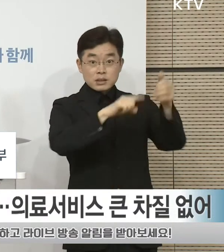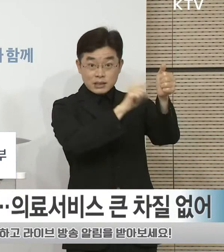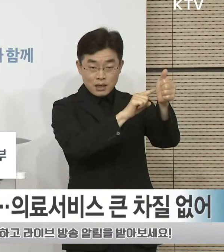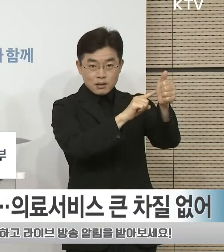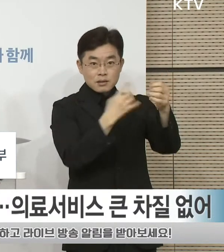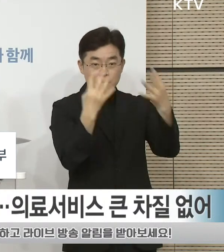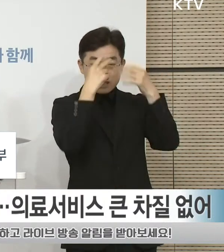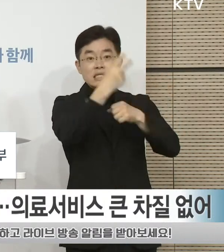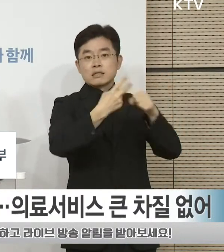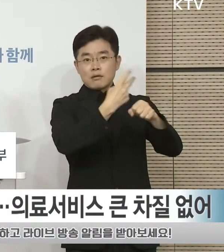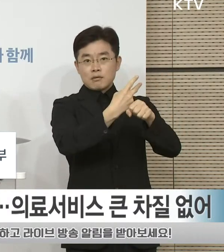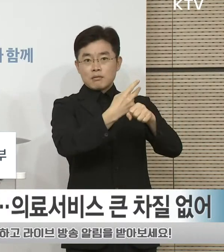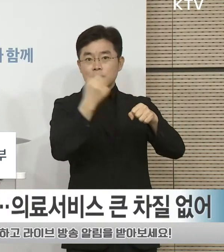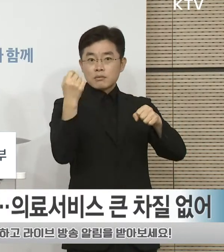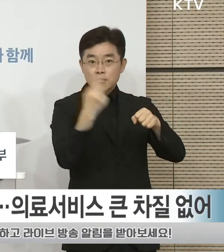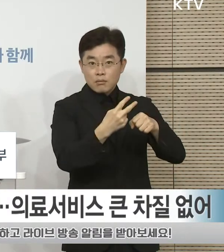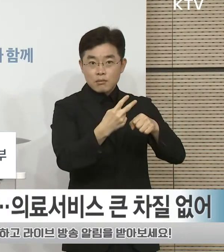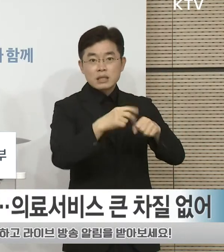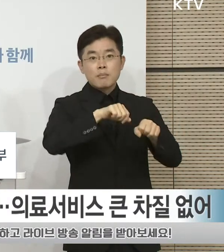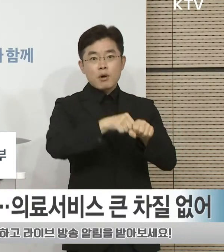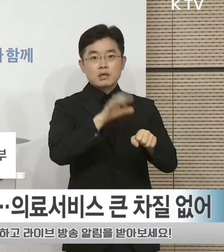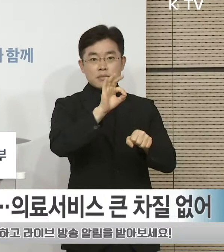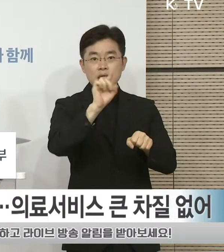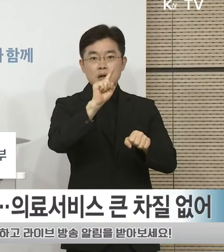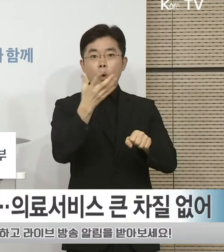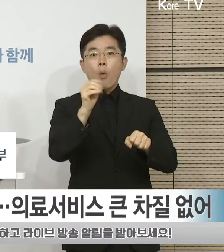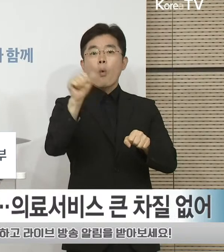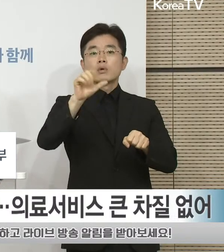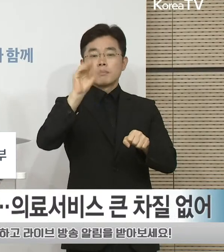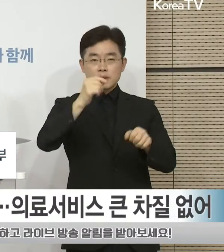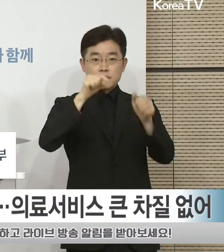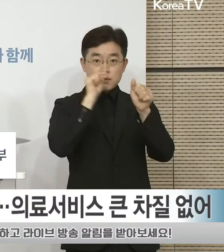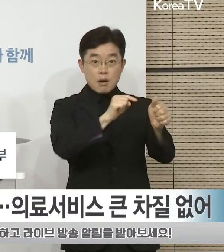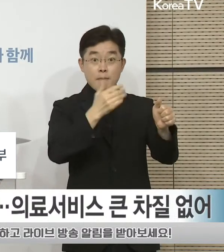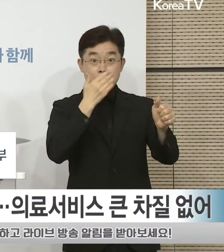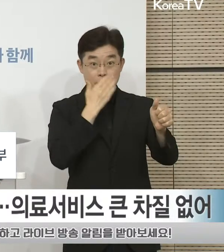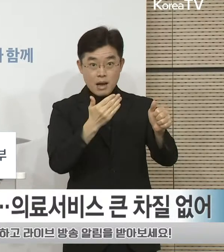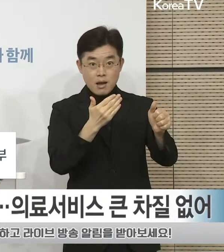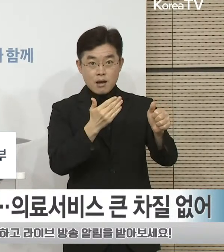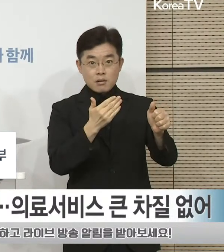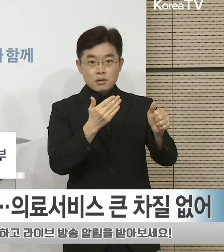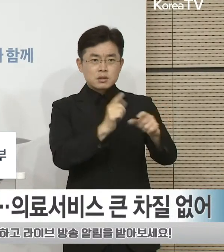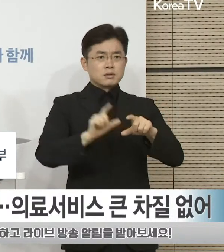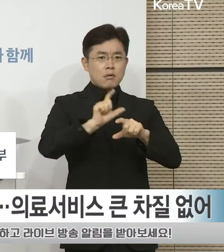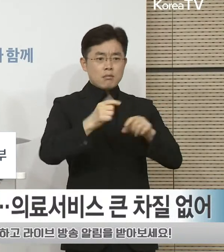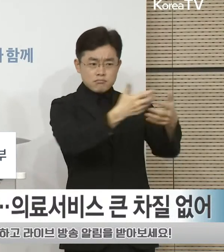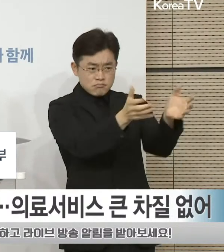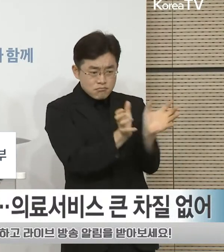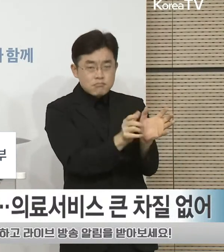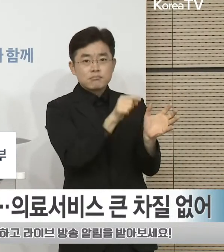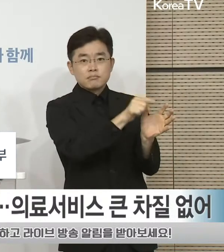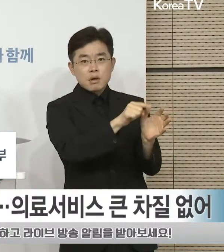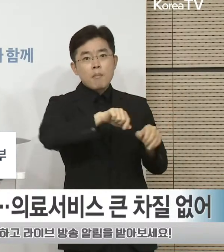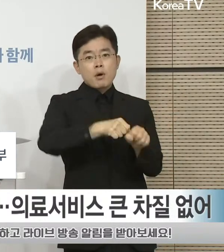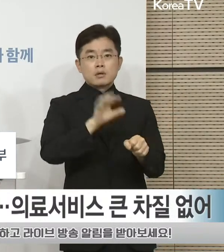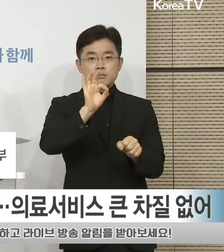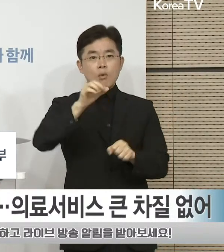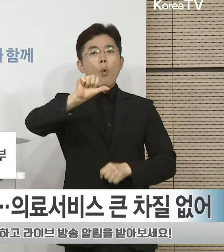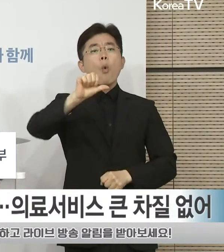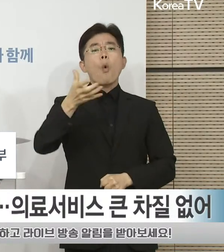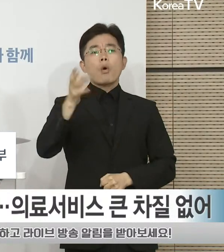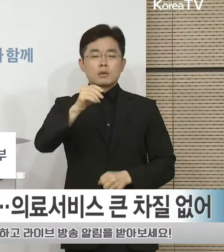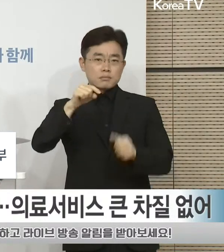2년 이하의 징역 또는 1억 5천만 원 이하의 벌금을 부과하거나 해당 단체의 과징금